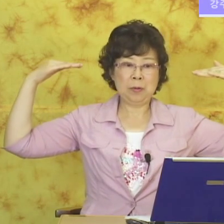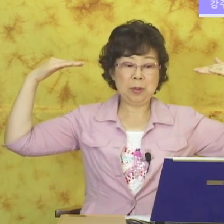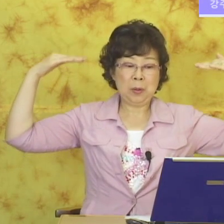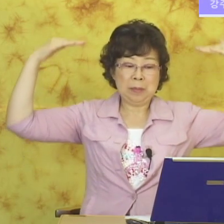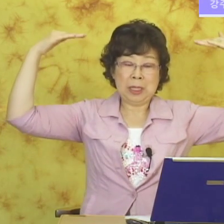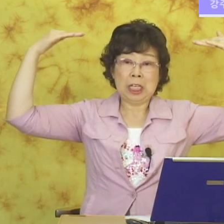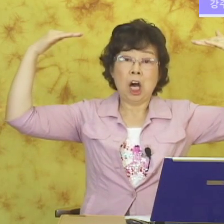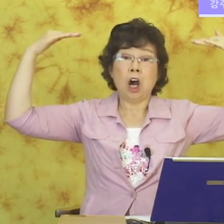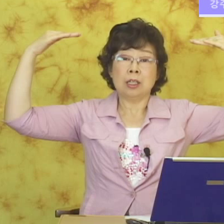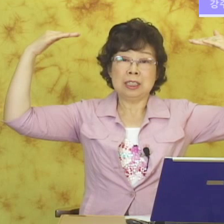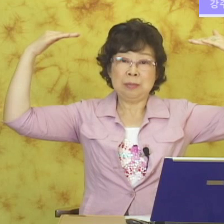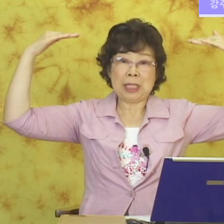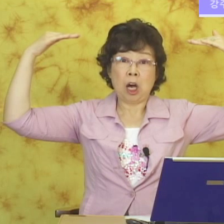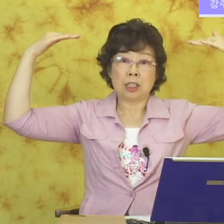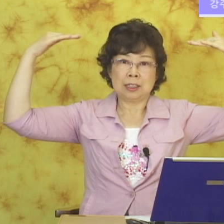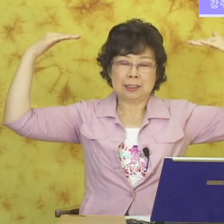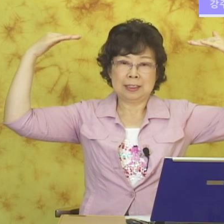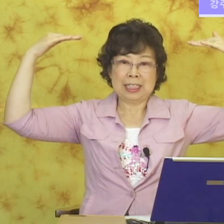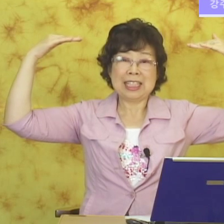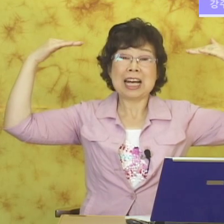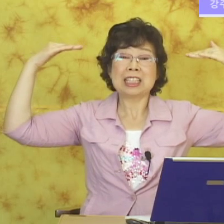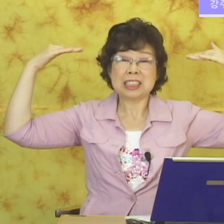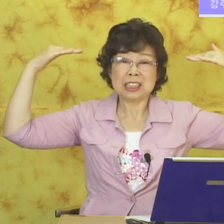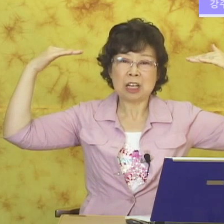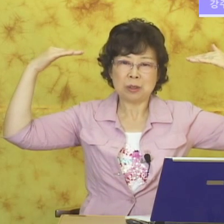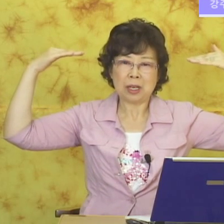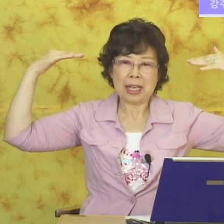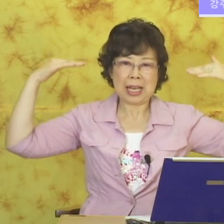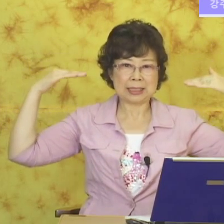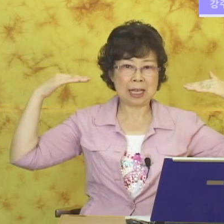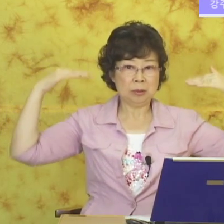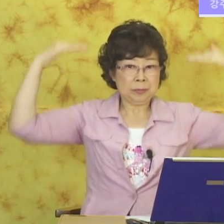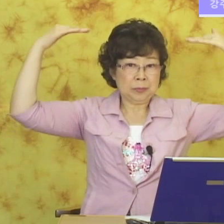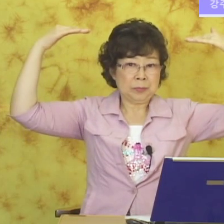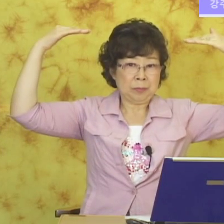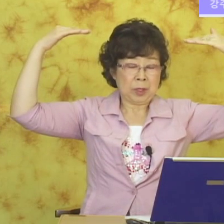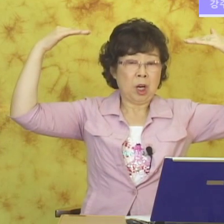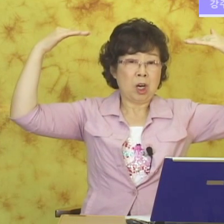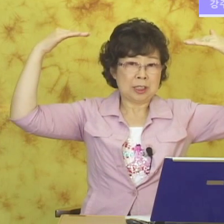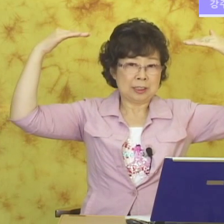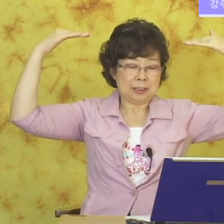위로 올리면 어른입니다. 어른. 키가 크다고요. 어른.